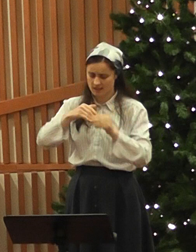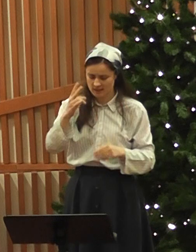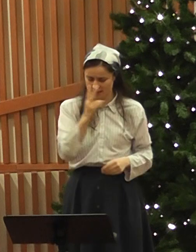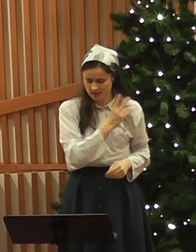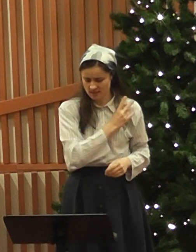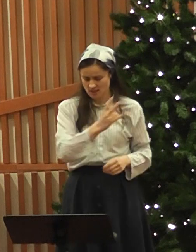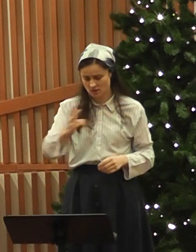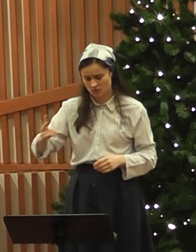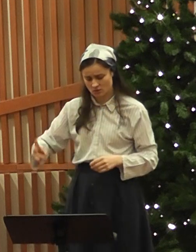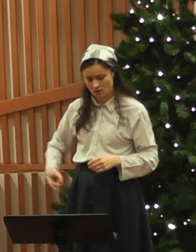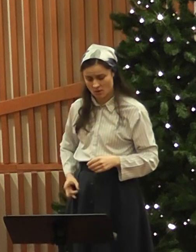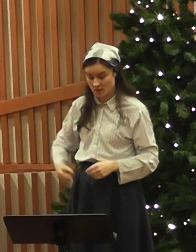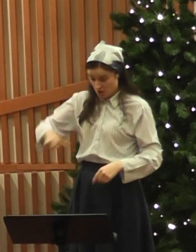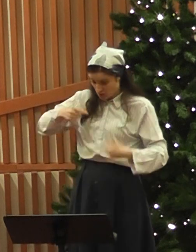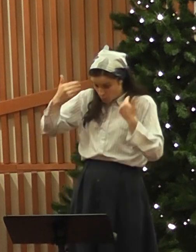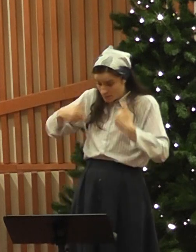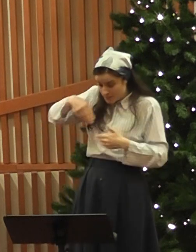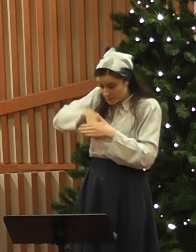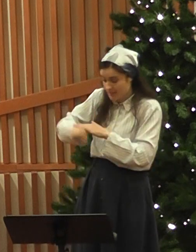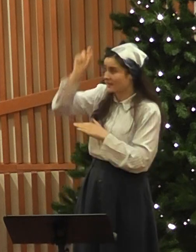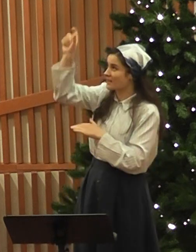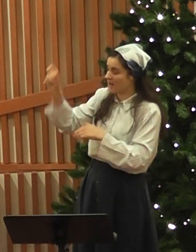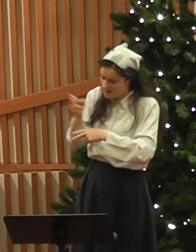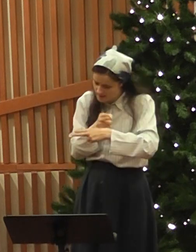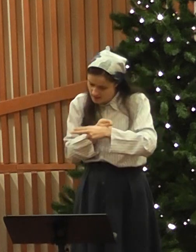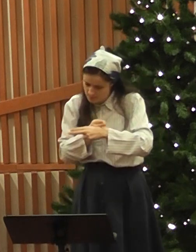Asta Iisus ne-a eliberat în Hristos.